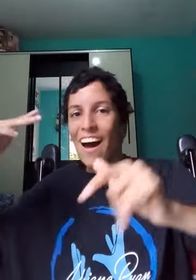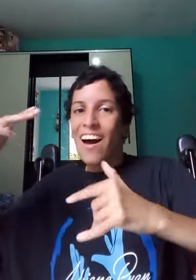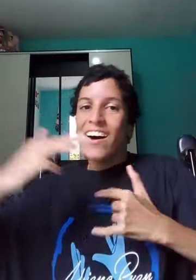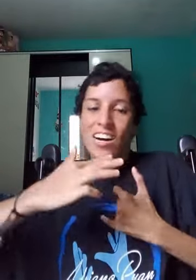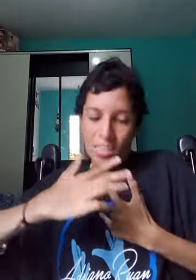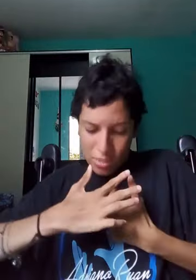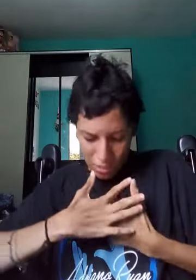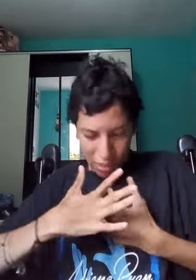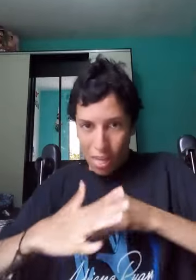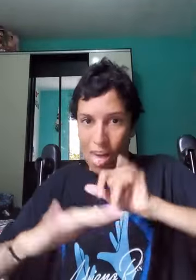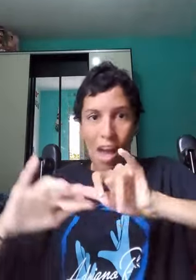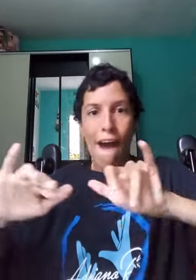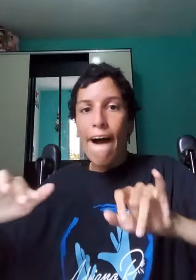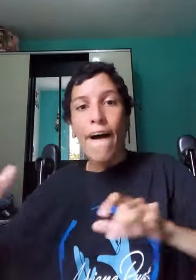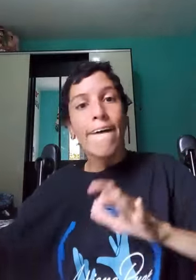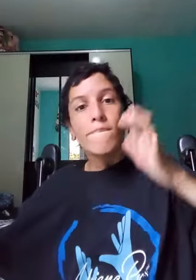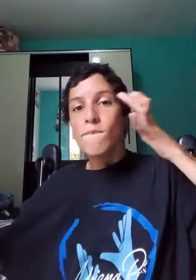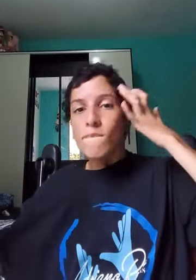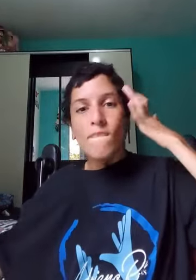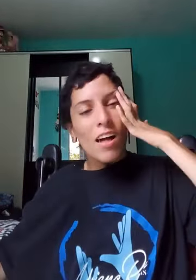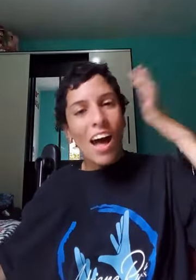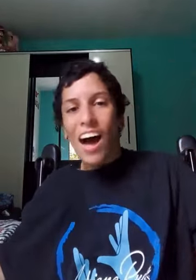mim ou de você